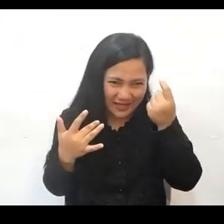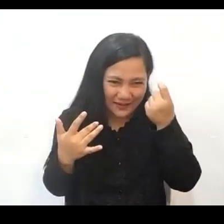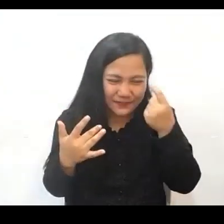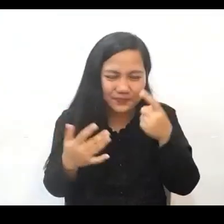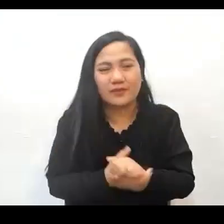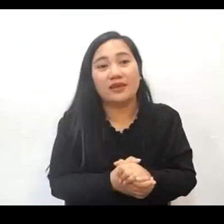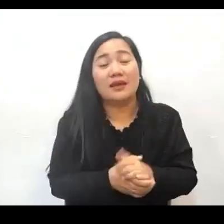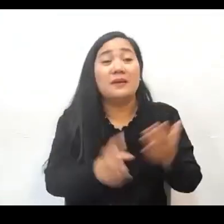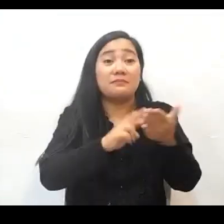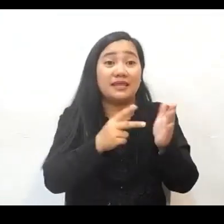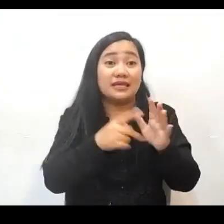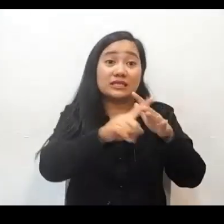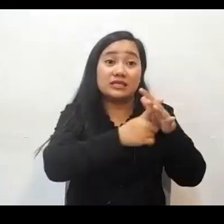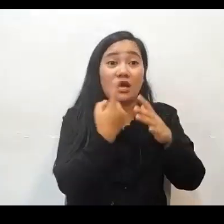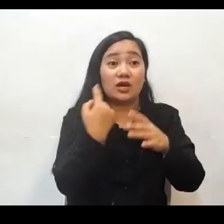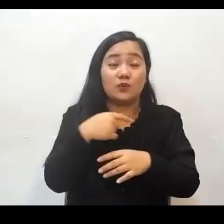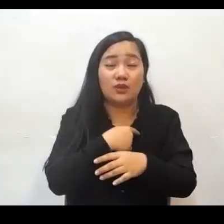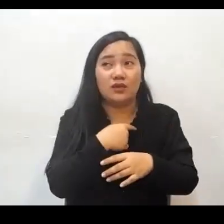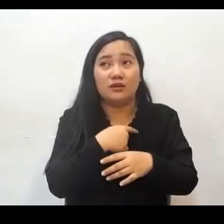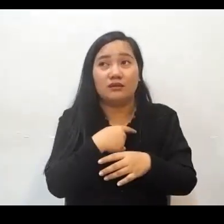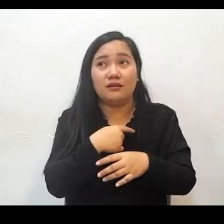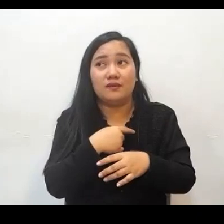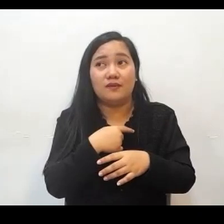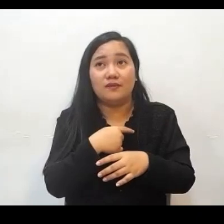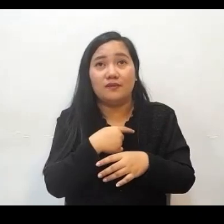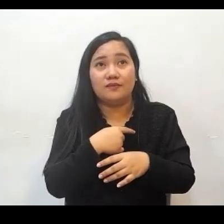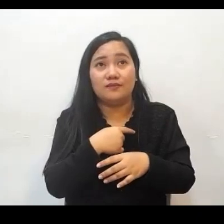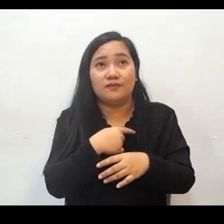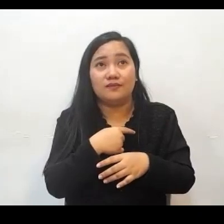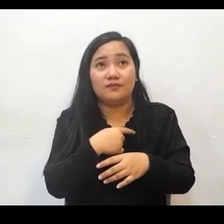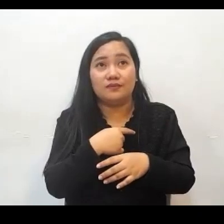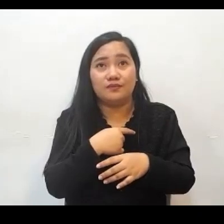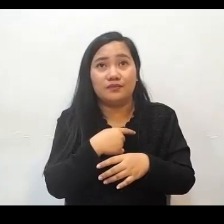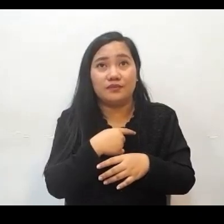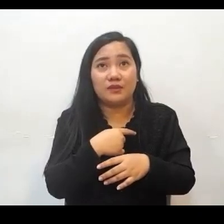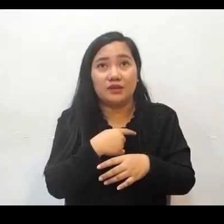Kaya magmula pa lang po sa simula hanggang sa katapusan, naroon po palagi yung paghihiwalay ng Diyos.